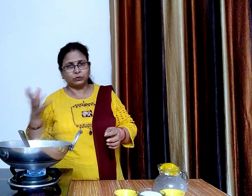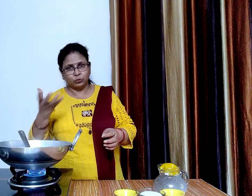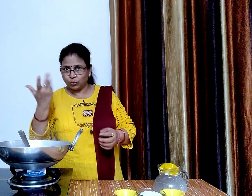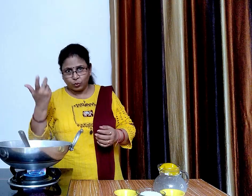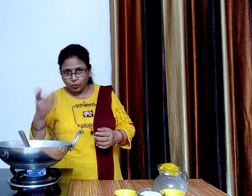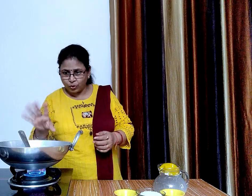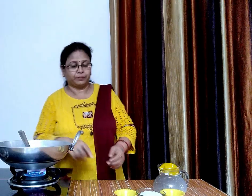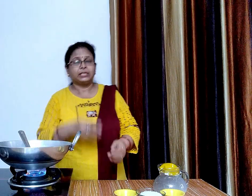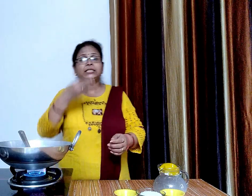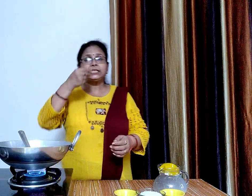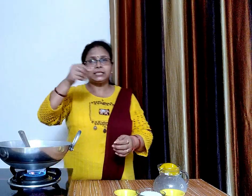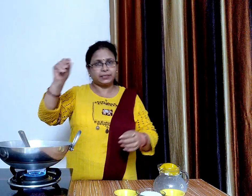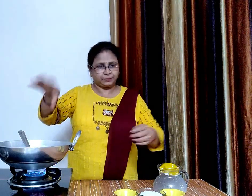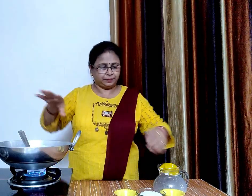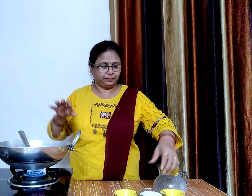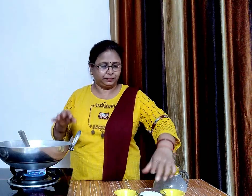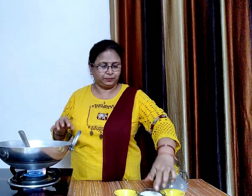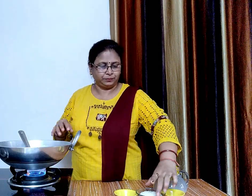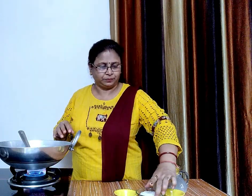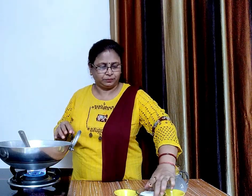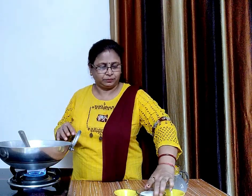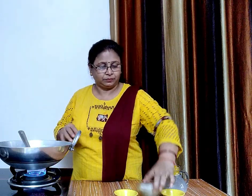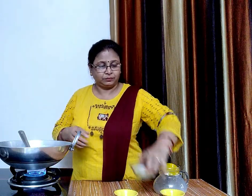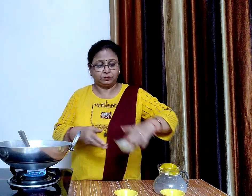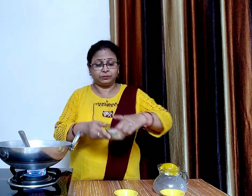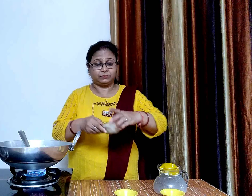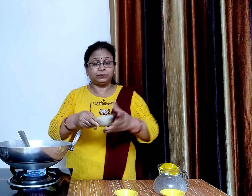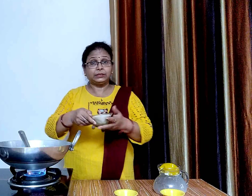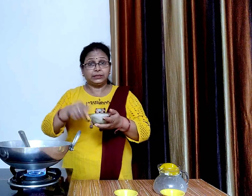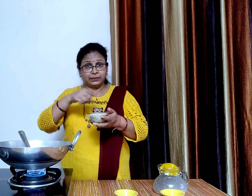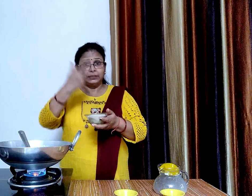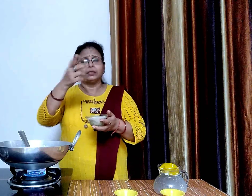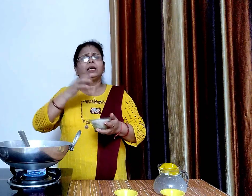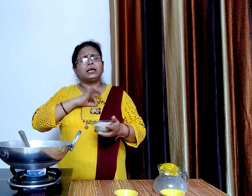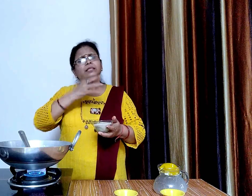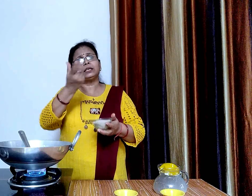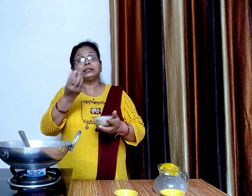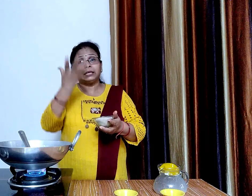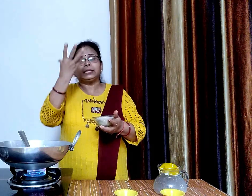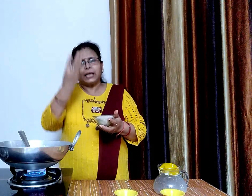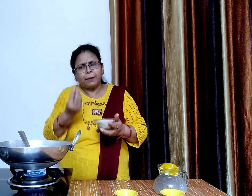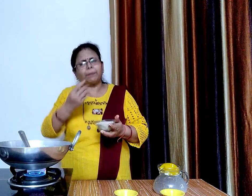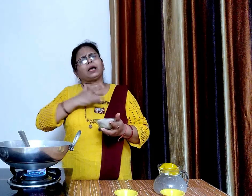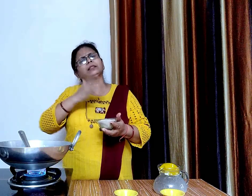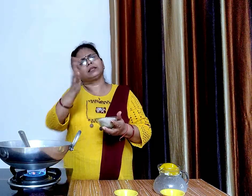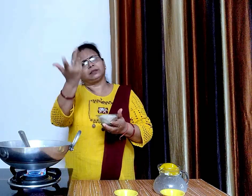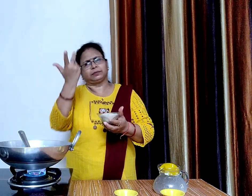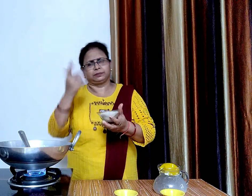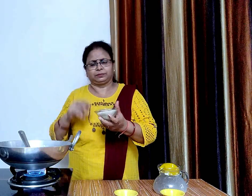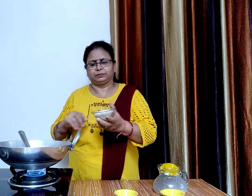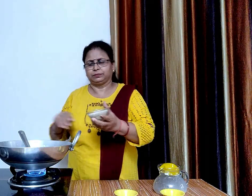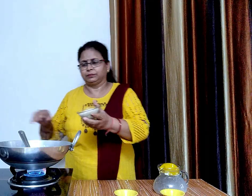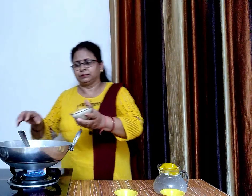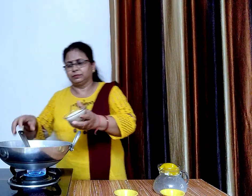दूट अथे से उबल चुका है अब इसमें एक तेहई कप चीनी आप चाये तो अपने टेस्क के अकोडिंग चीनी कम या जादा कर सकते हैं